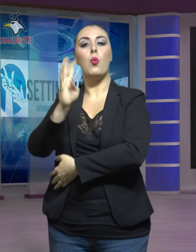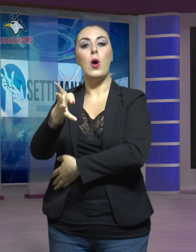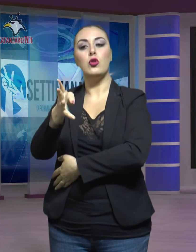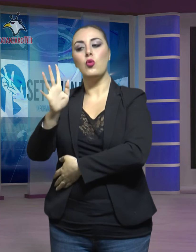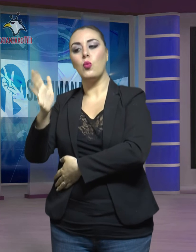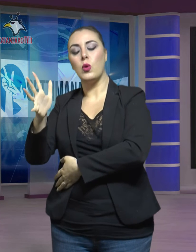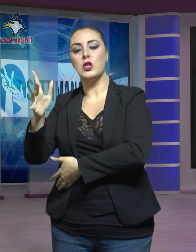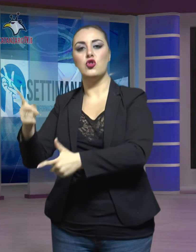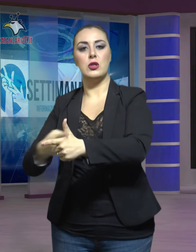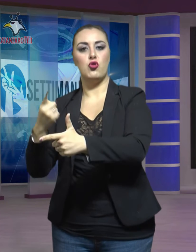dello stesso mese.